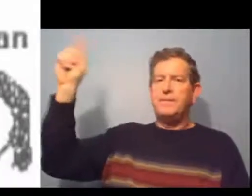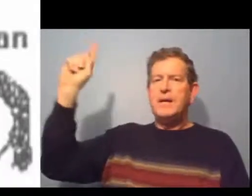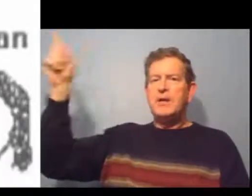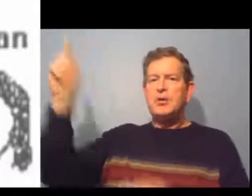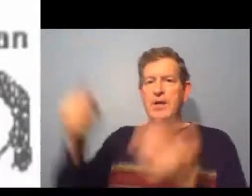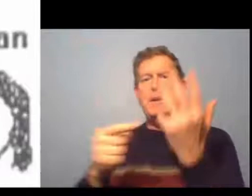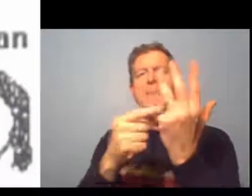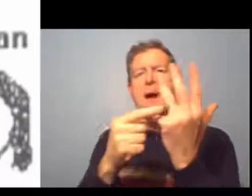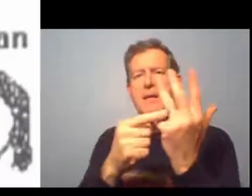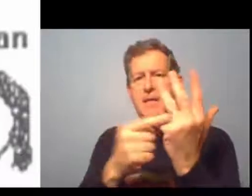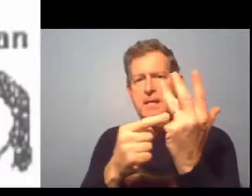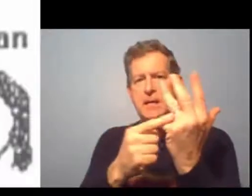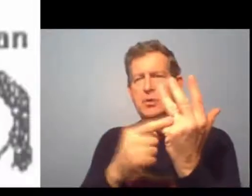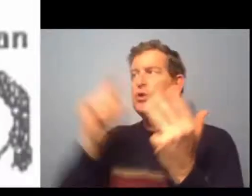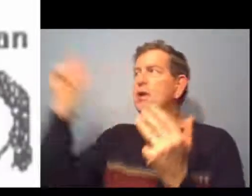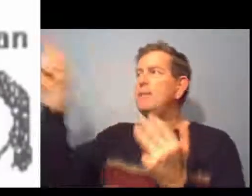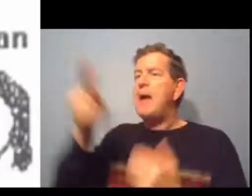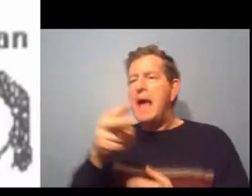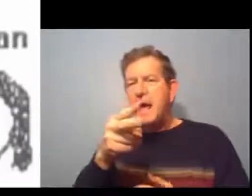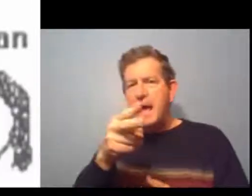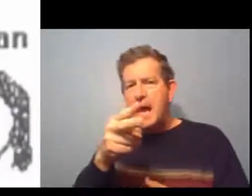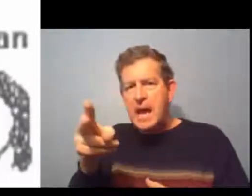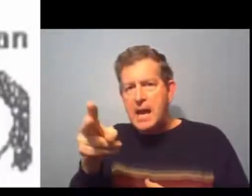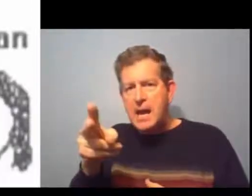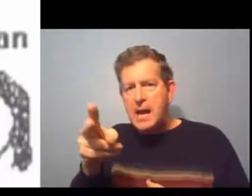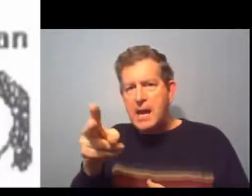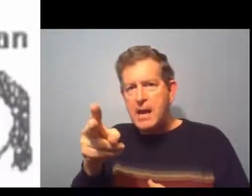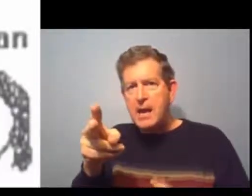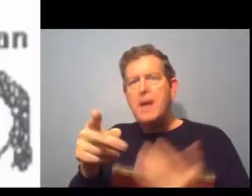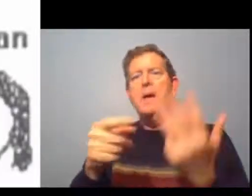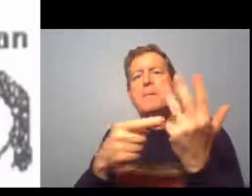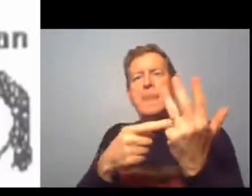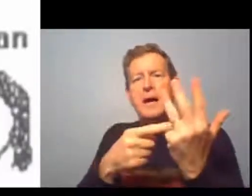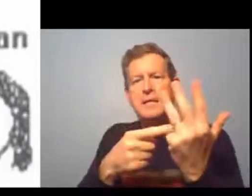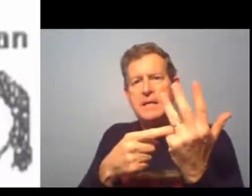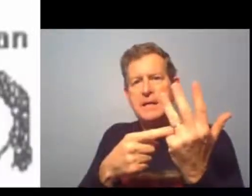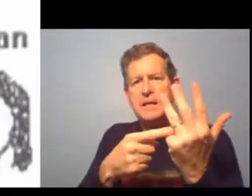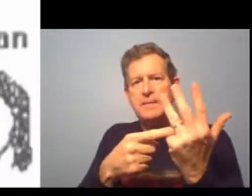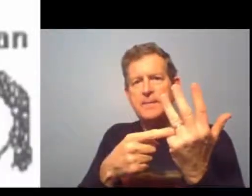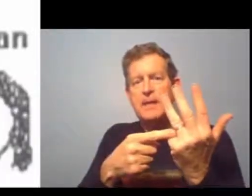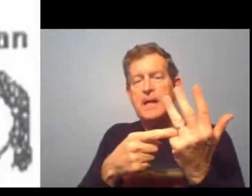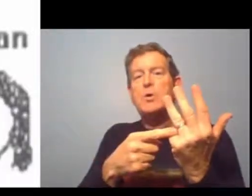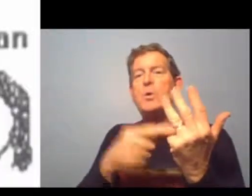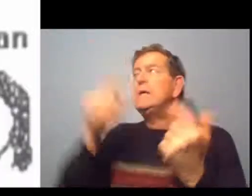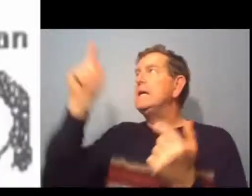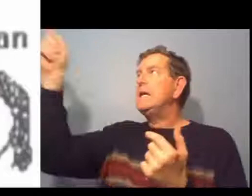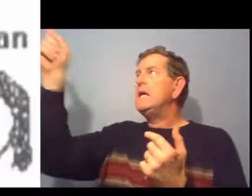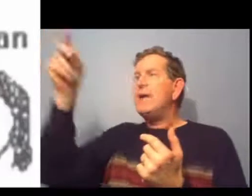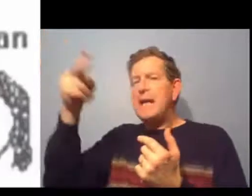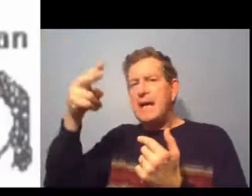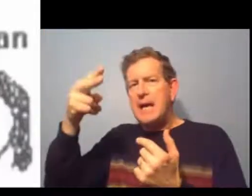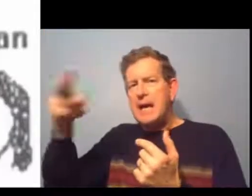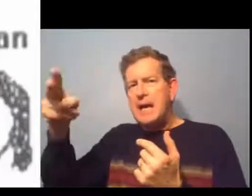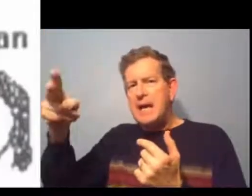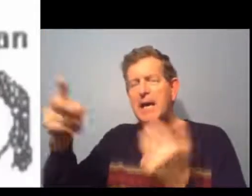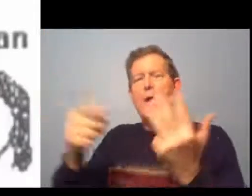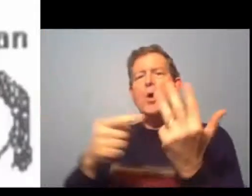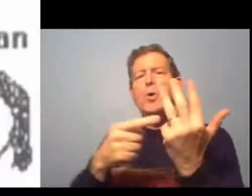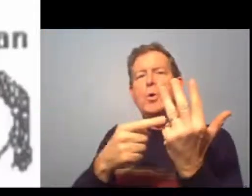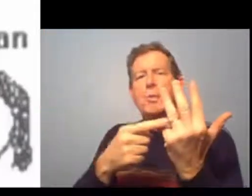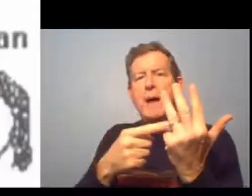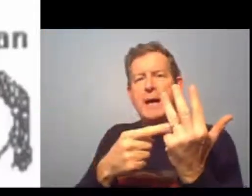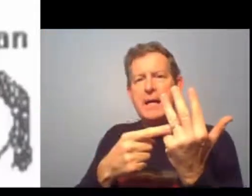Jim. Jim est marié. Jim est marié. Et donc, il est